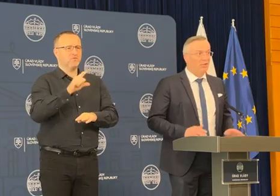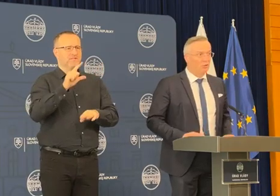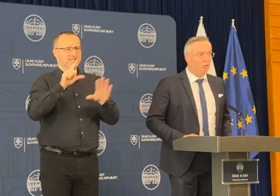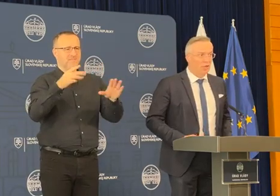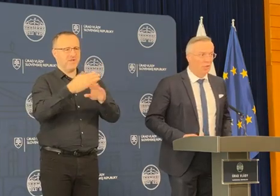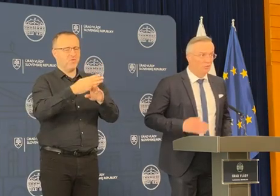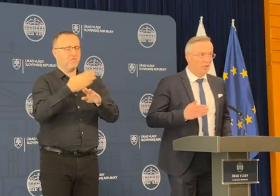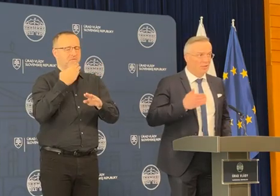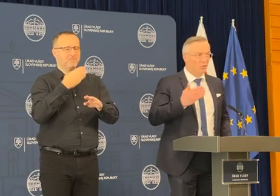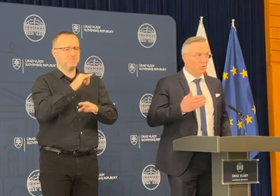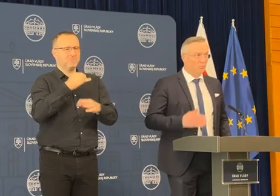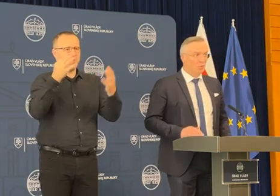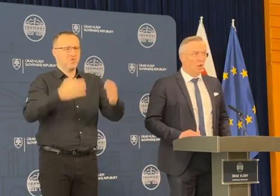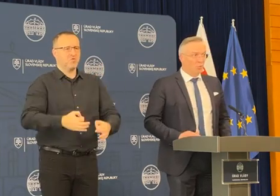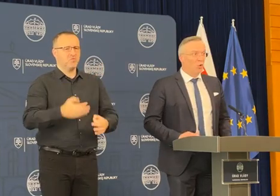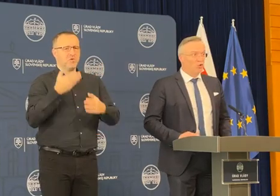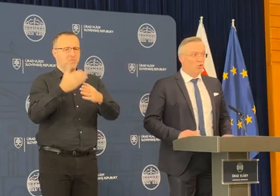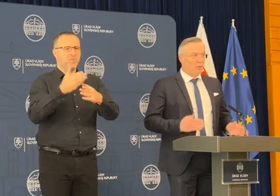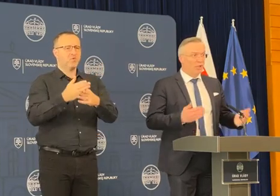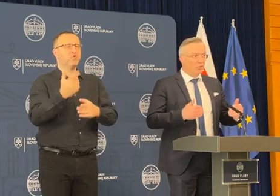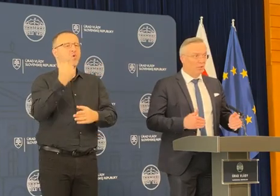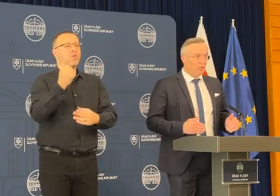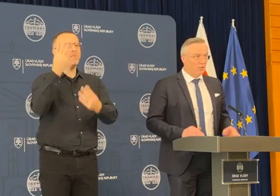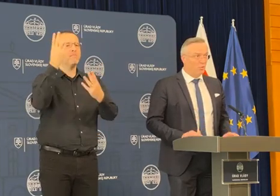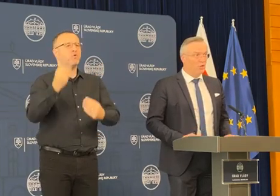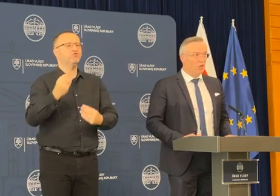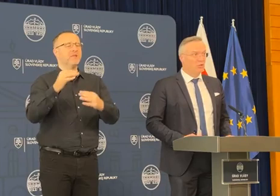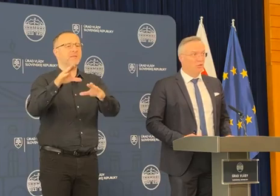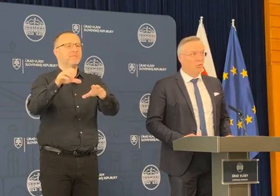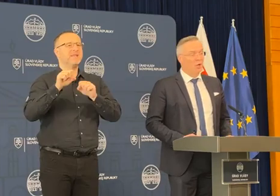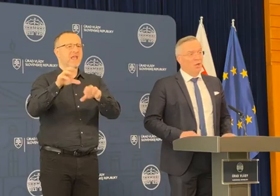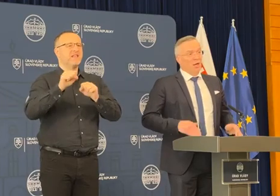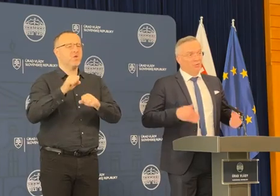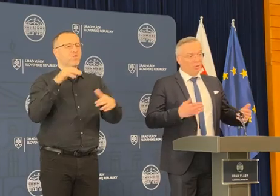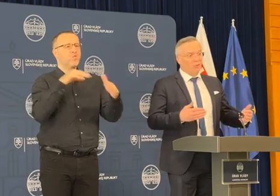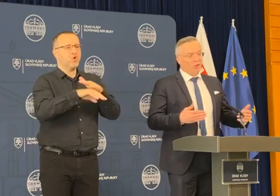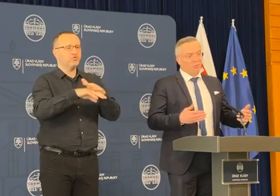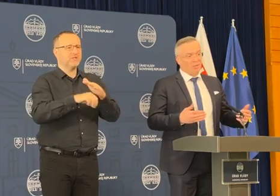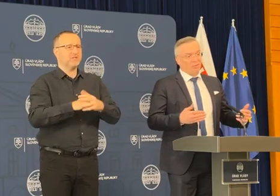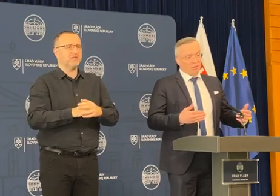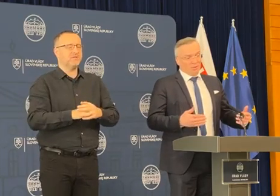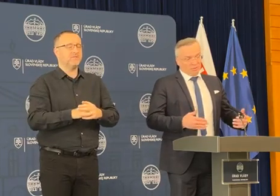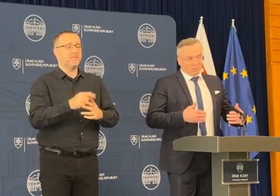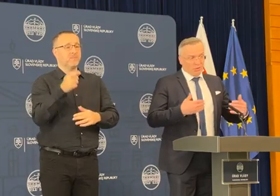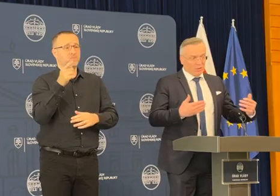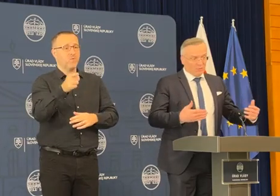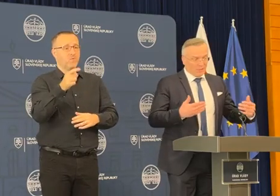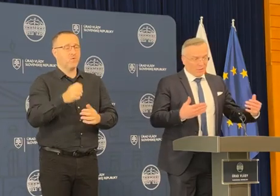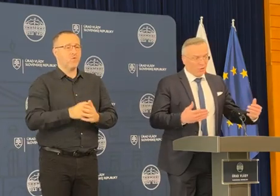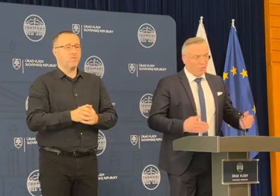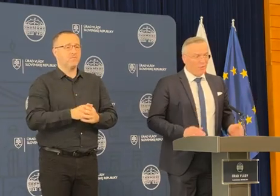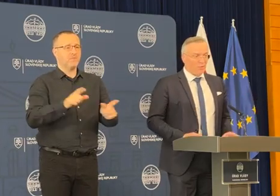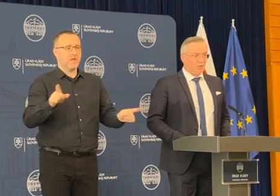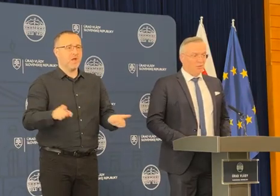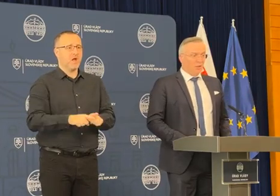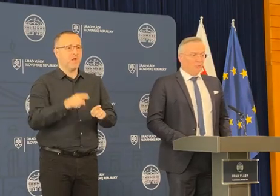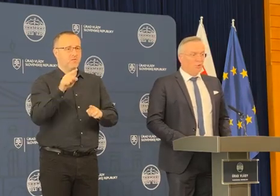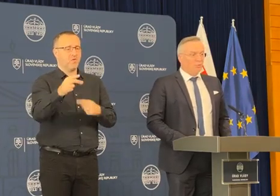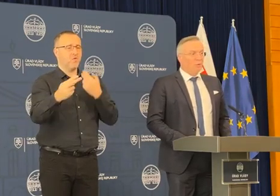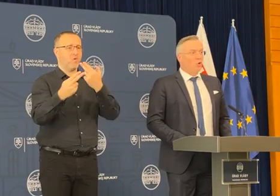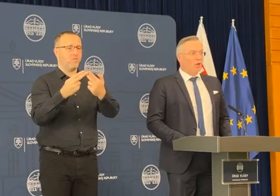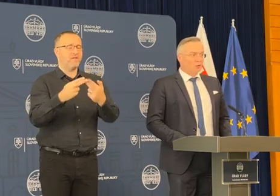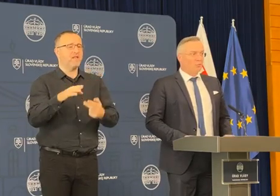jednoduchá, odvíja sa od počtu prijatých utečencov. A v tomto režime je to aj v zásade odpoveď